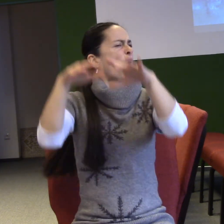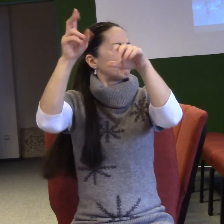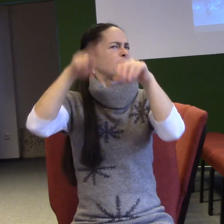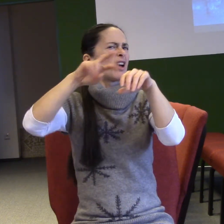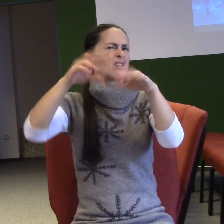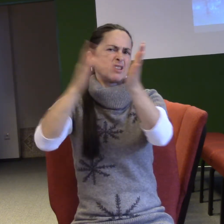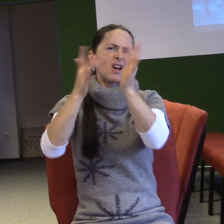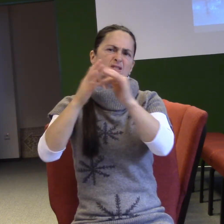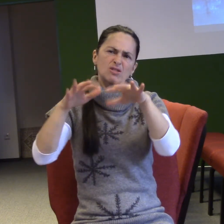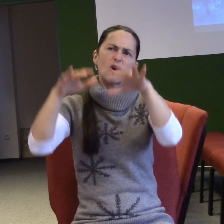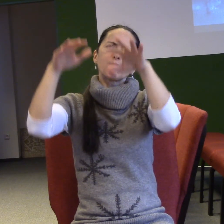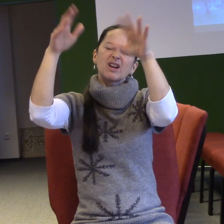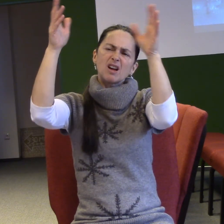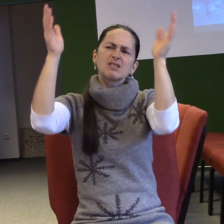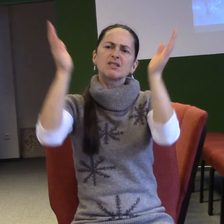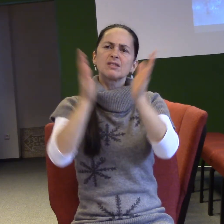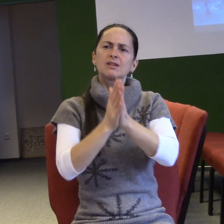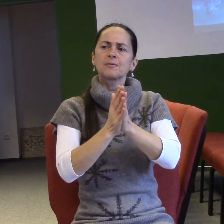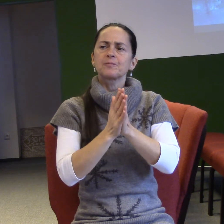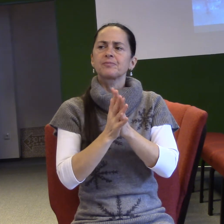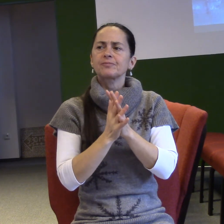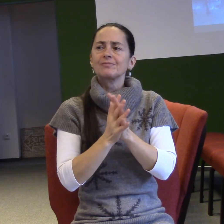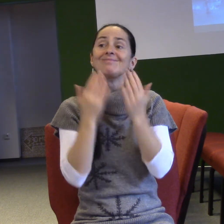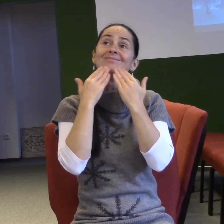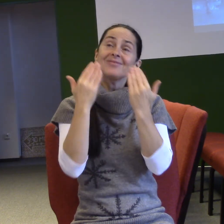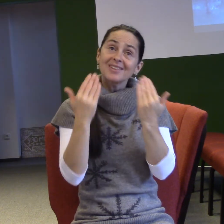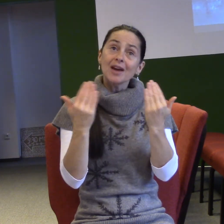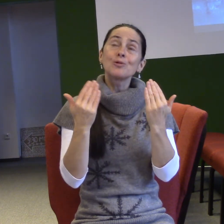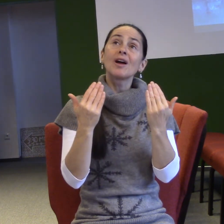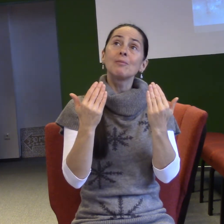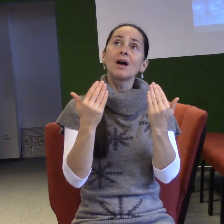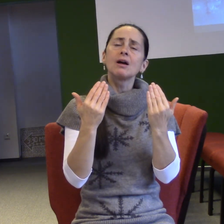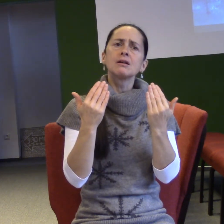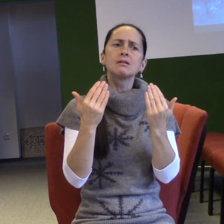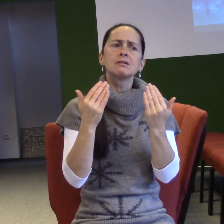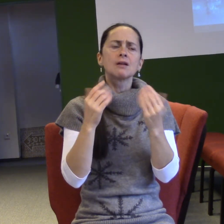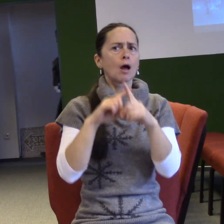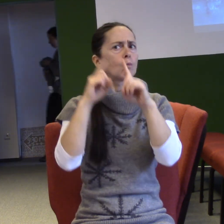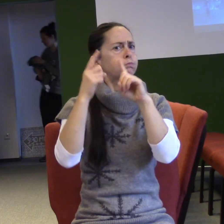vybral nás. Děkuji mi ti, že jsme ti stáli za to, že ses vzdal toho nejcennějšího, co máš, otče.